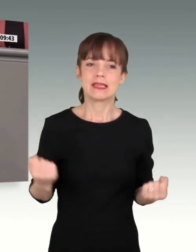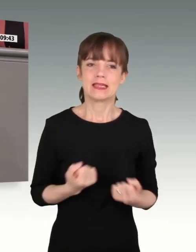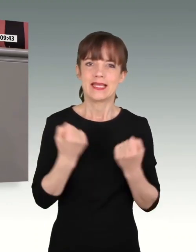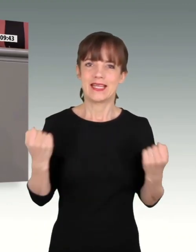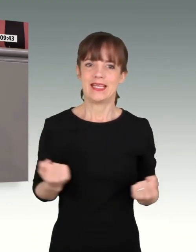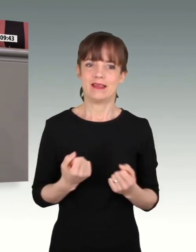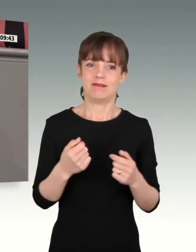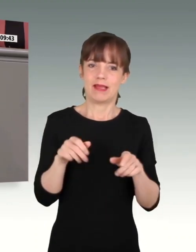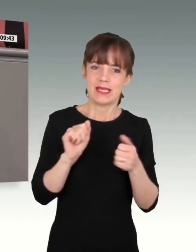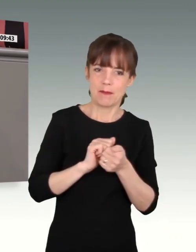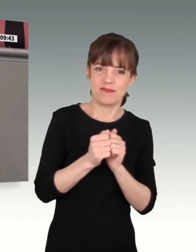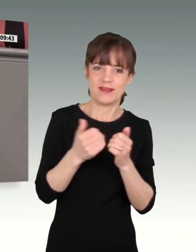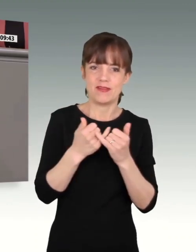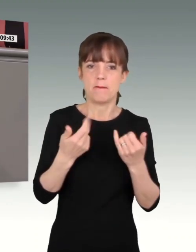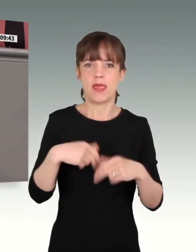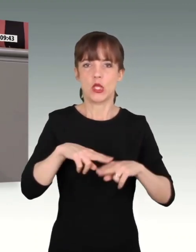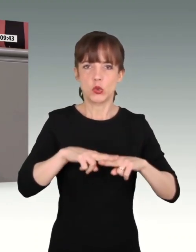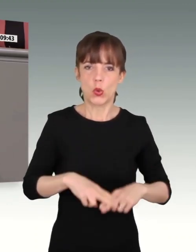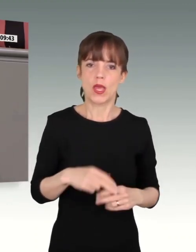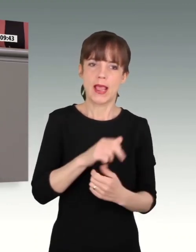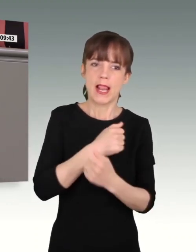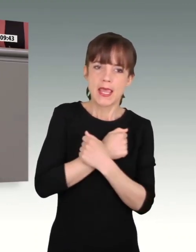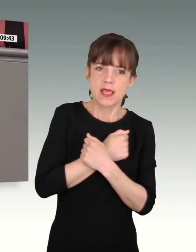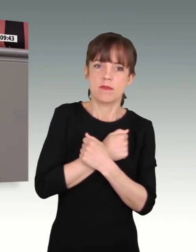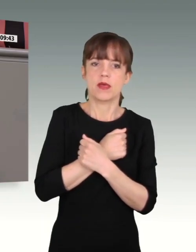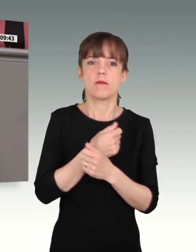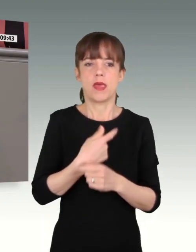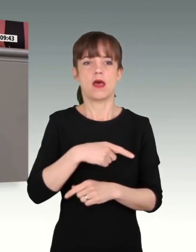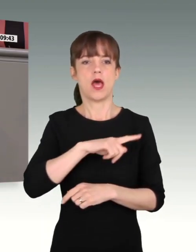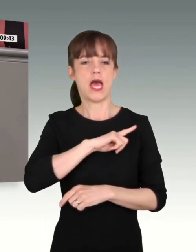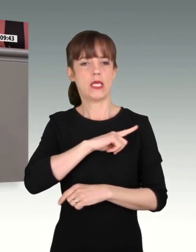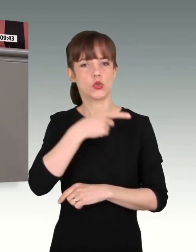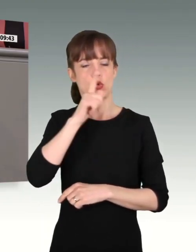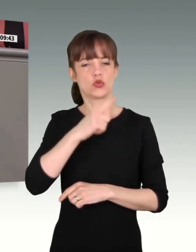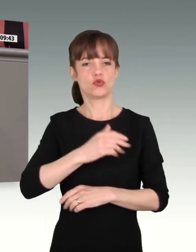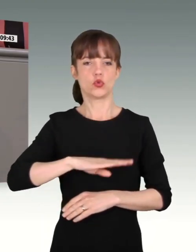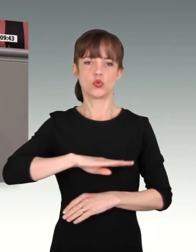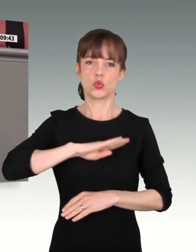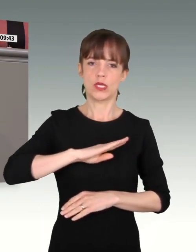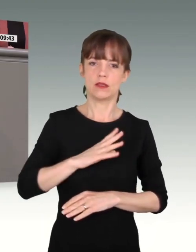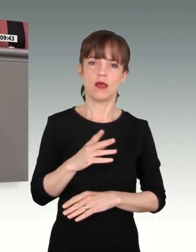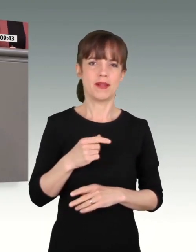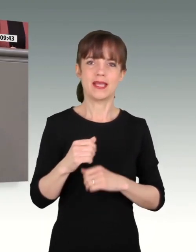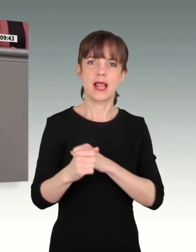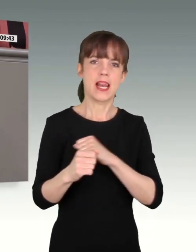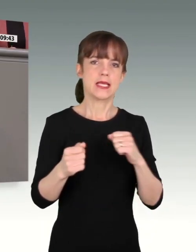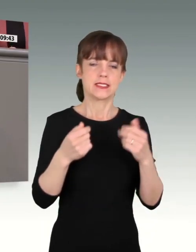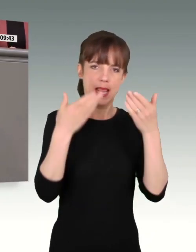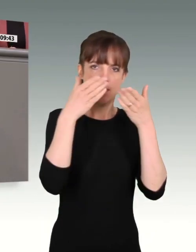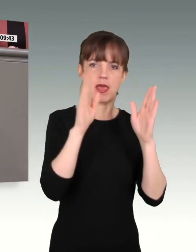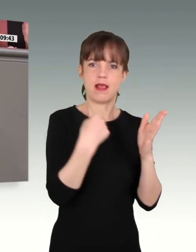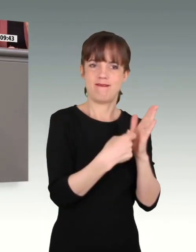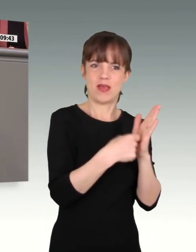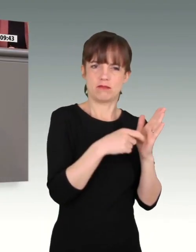Liebe zum eigenen deutschen Tugenden statt linksliberaler Werte, die mit der Realität einer Armee nichts zu tun haben. Es braucht eine